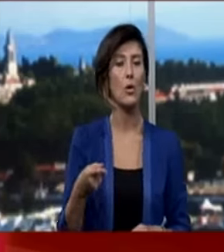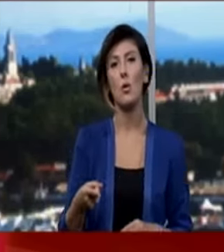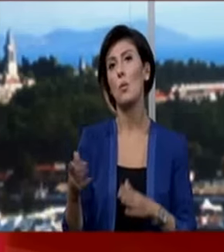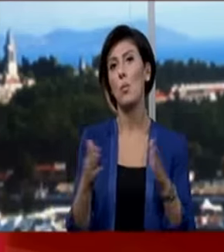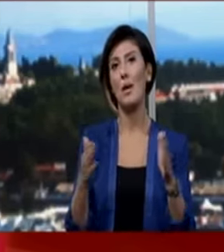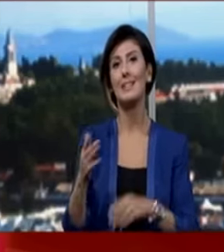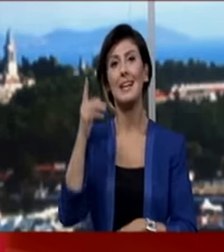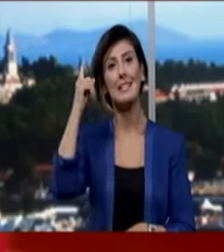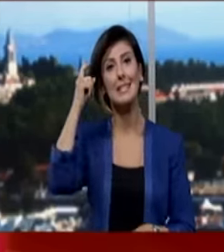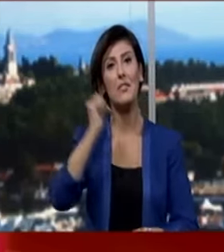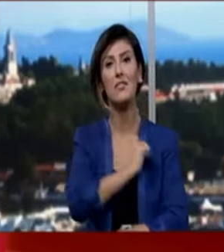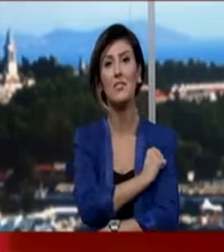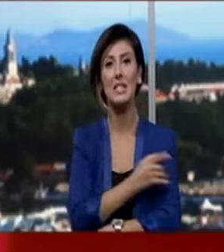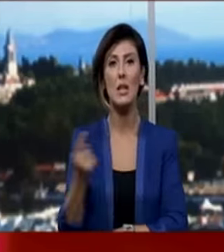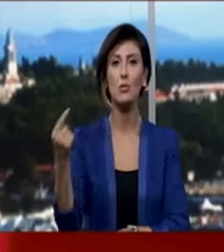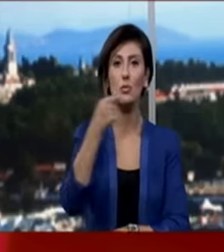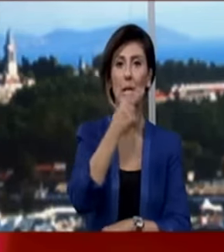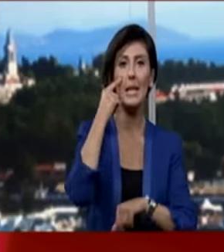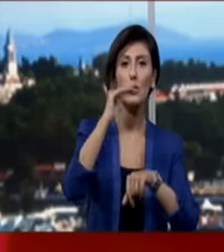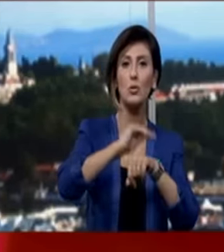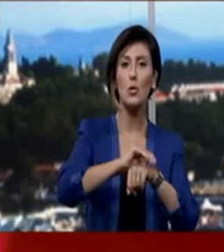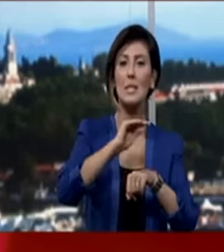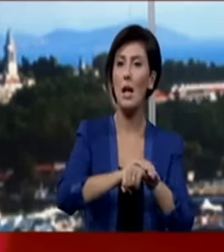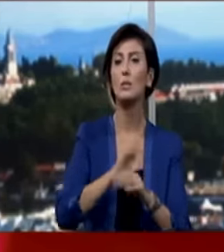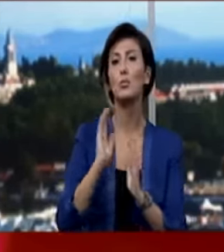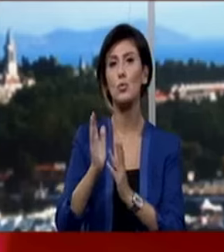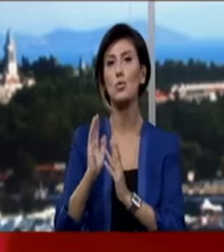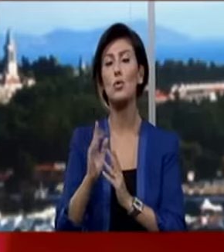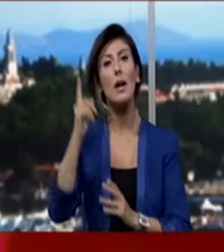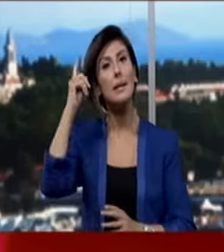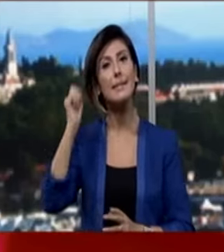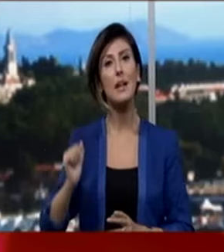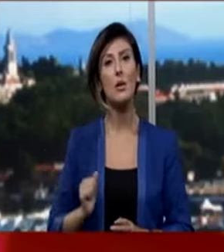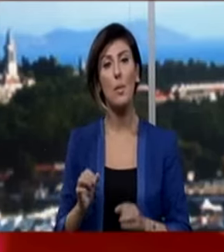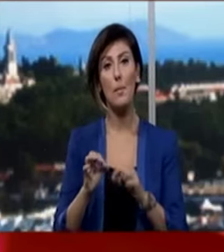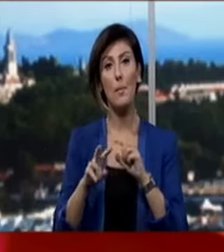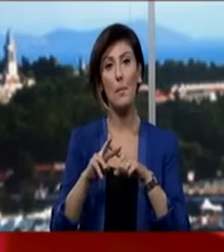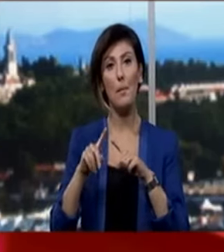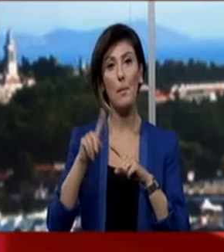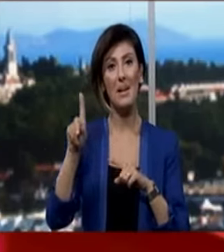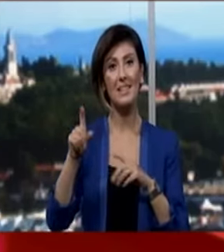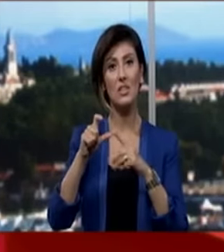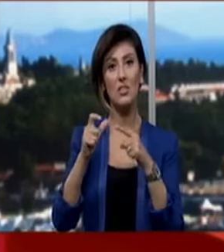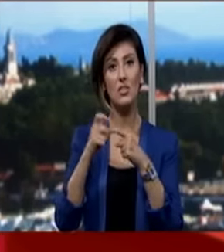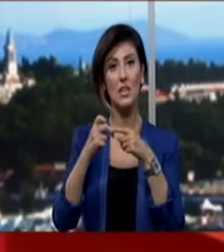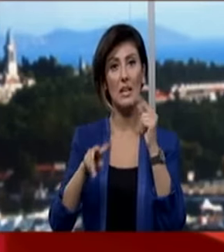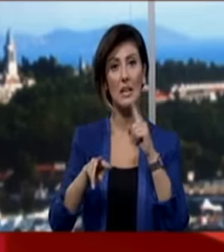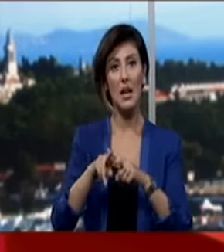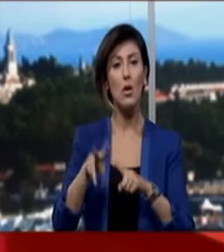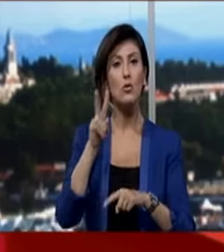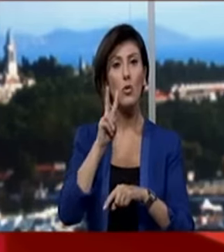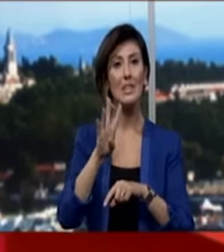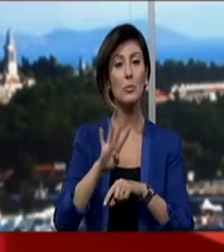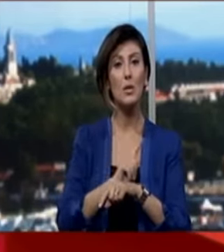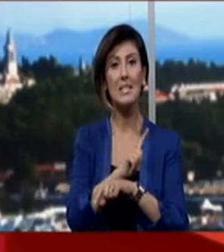Bu arada İsrail'in Filistinlilere yönelik gözaltıları da sürüyor. İsrail ordusunun Batı Şeria'da son 24